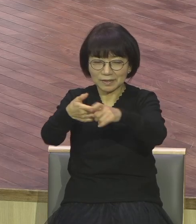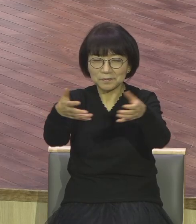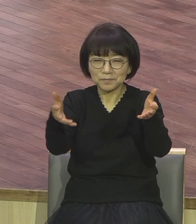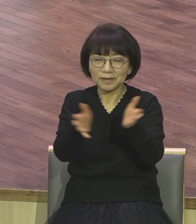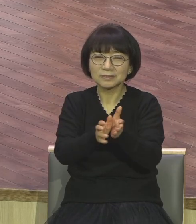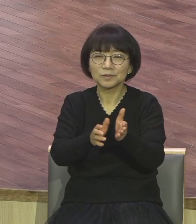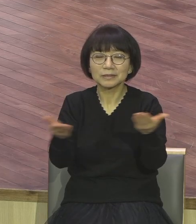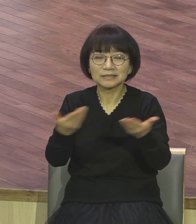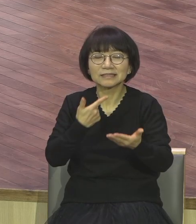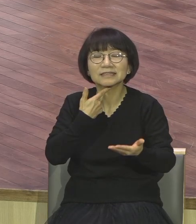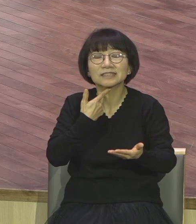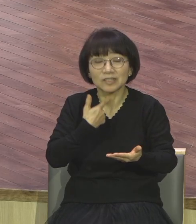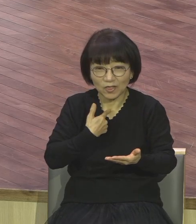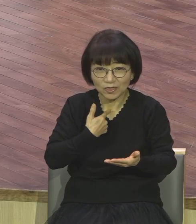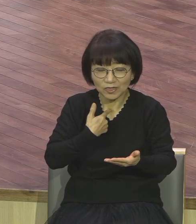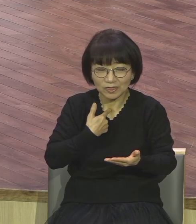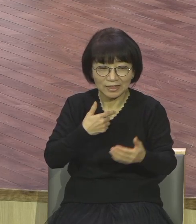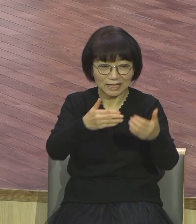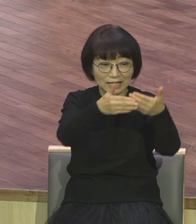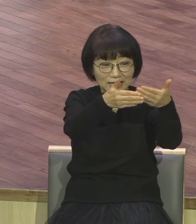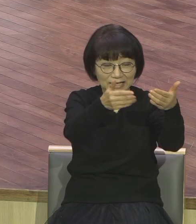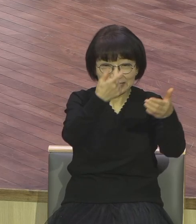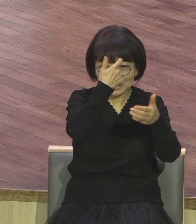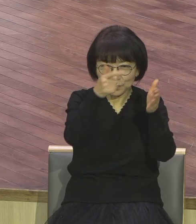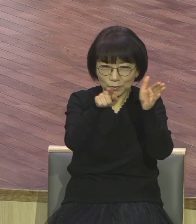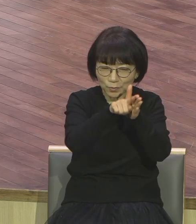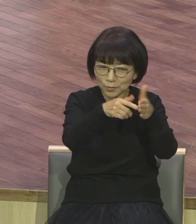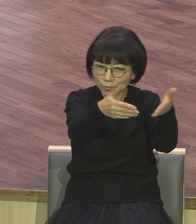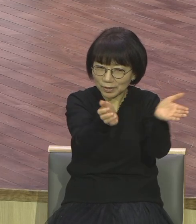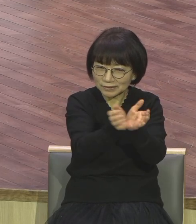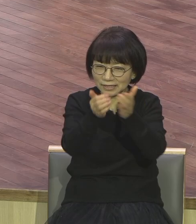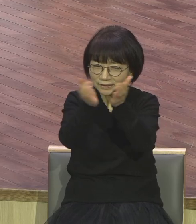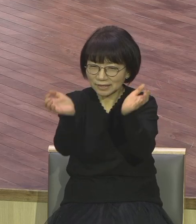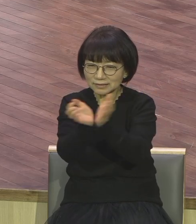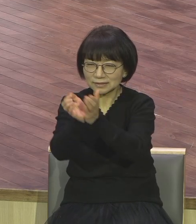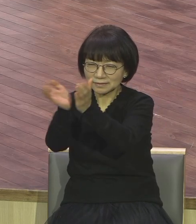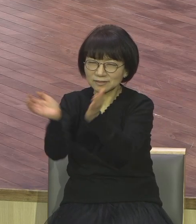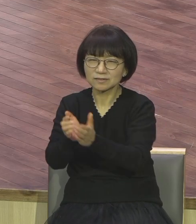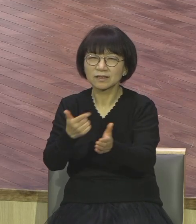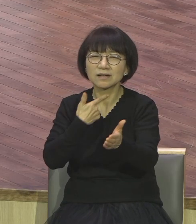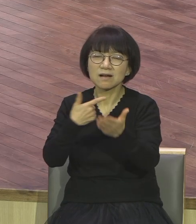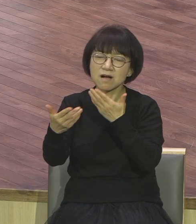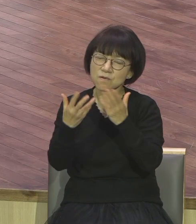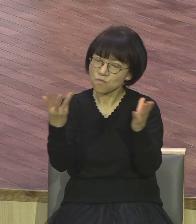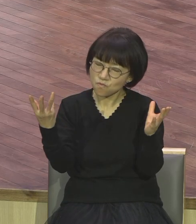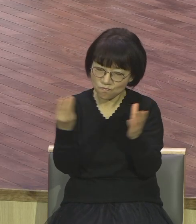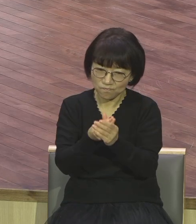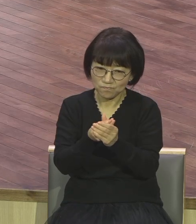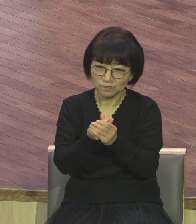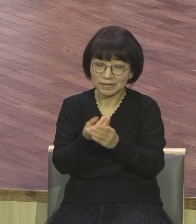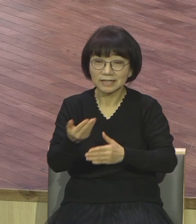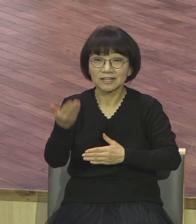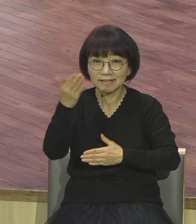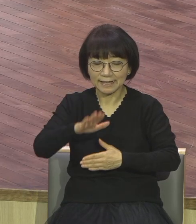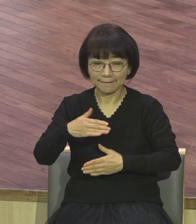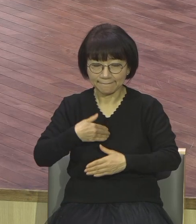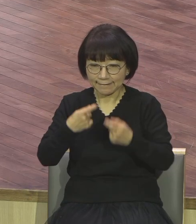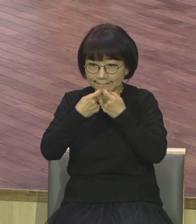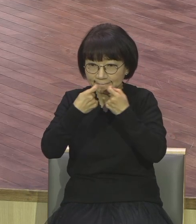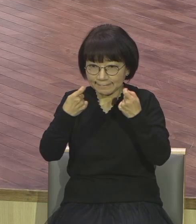어느 단체 안 가본 적이 없는 사람입니다 내 개인의 유익과 내 자존심 때문에 영적으로